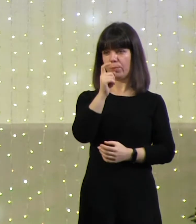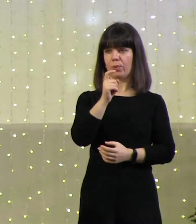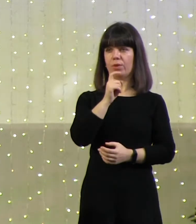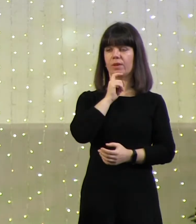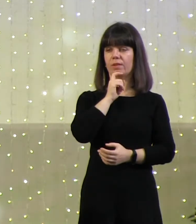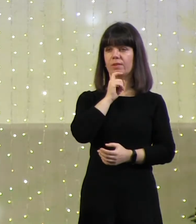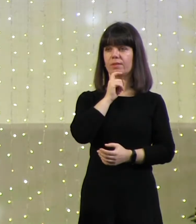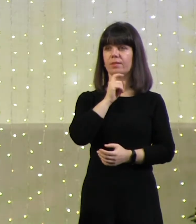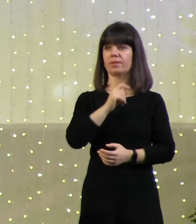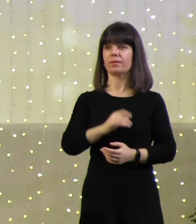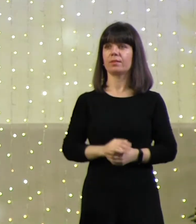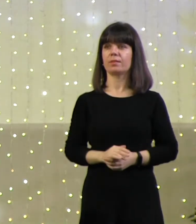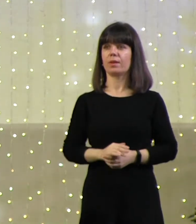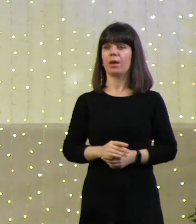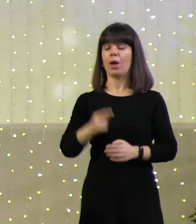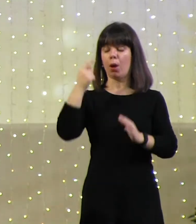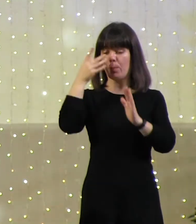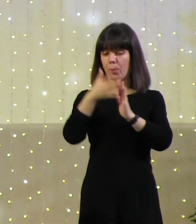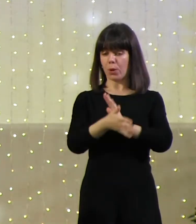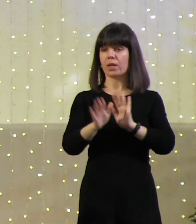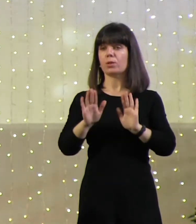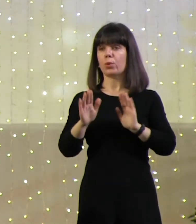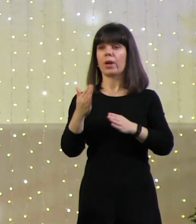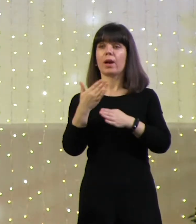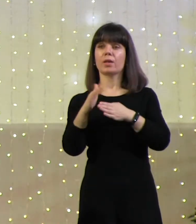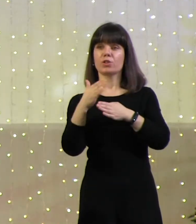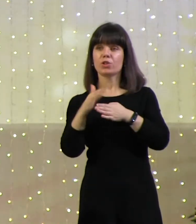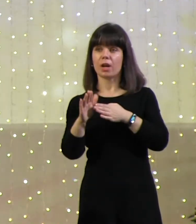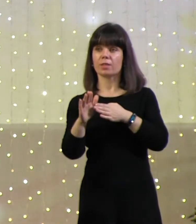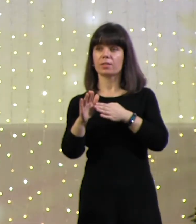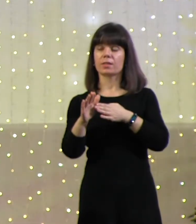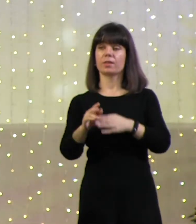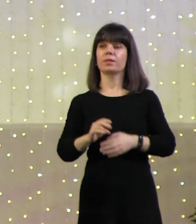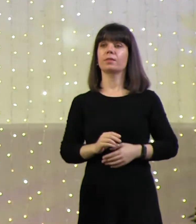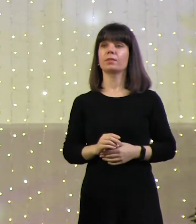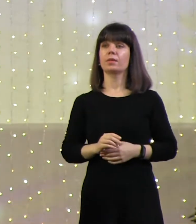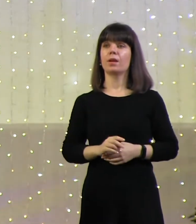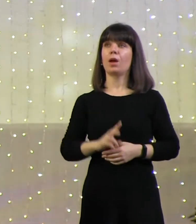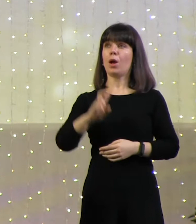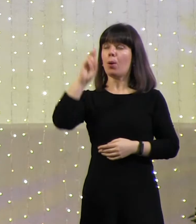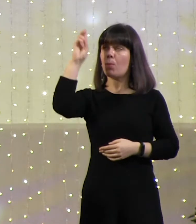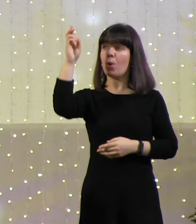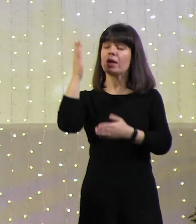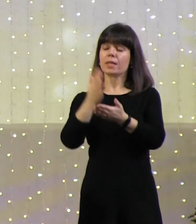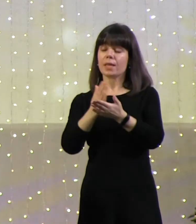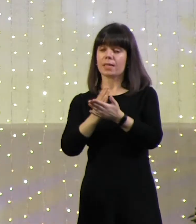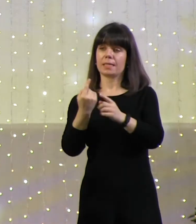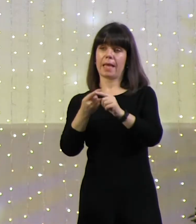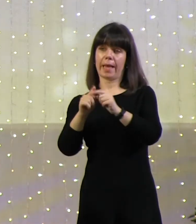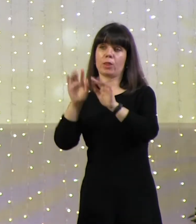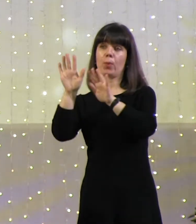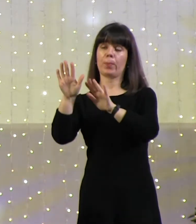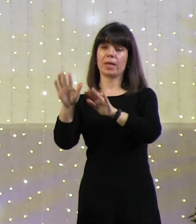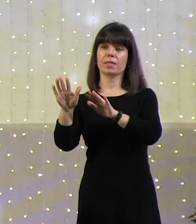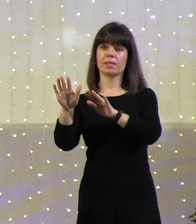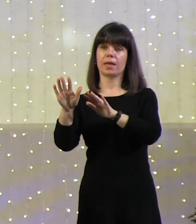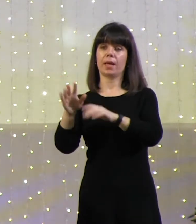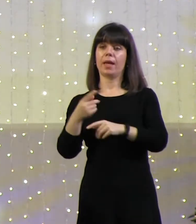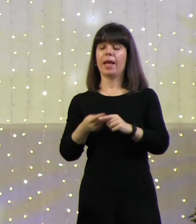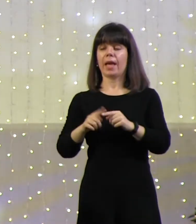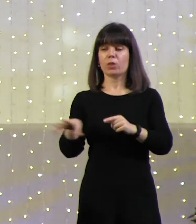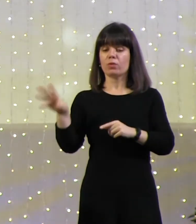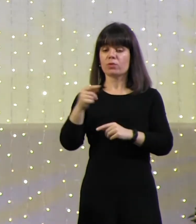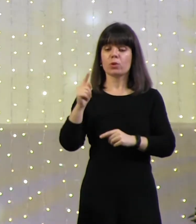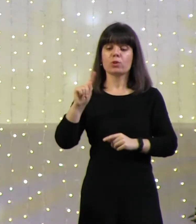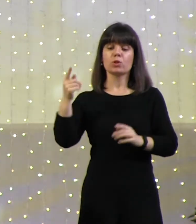Он понял только какую-то часть. Это восхитительно. Бог на этом месте. Это все, что он понял.